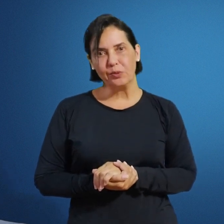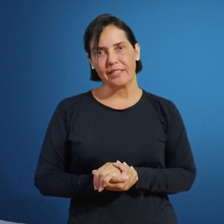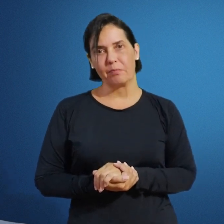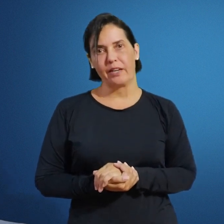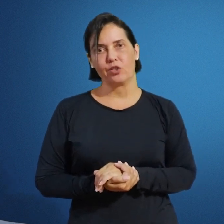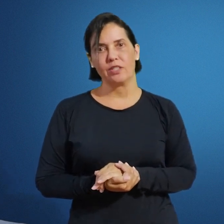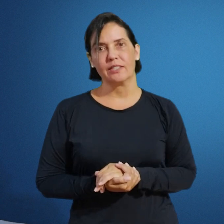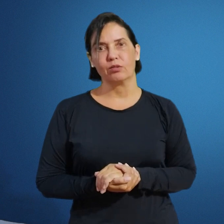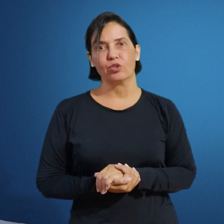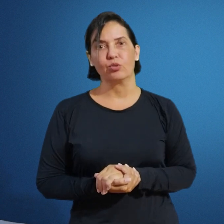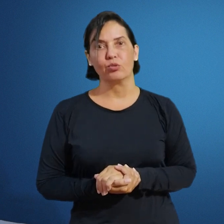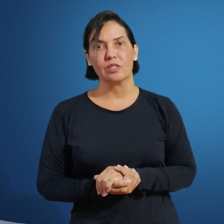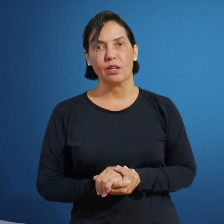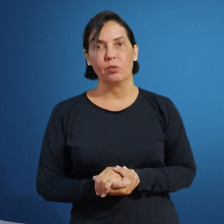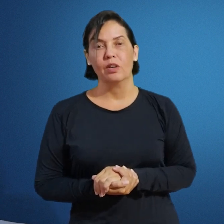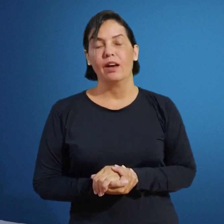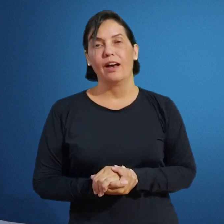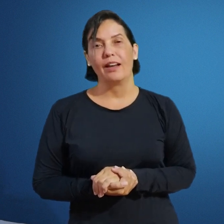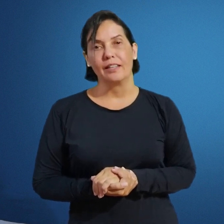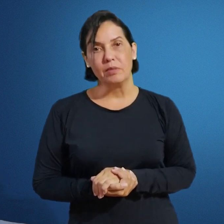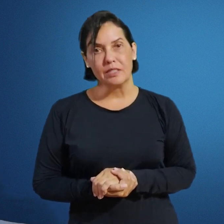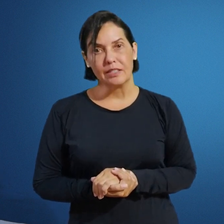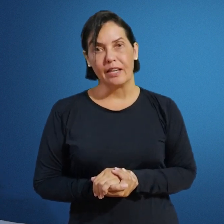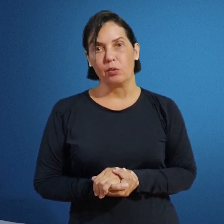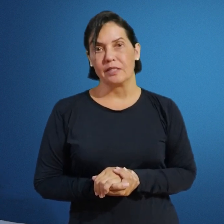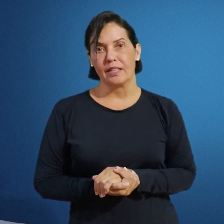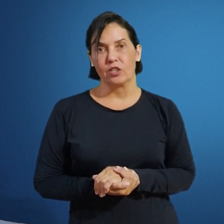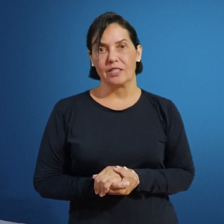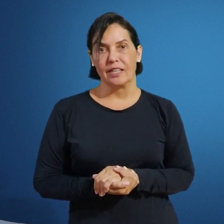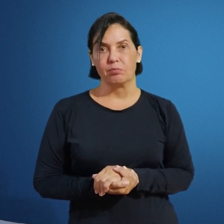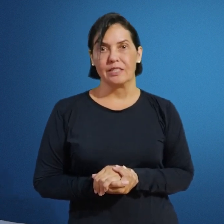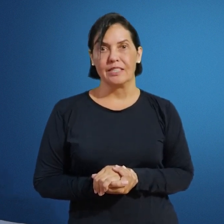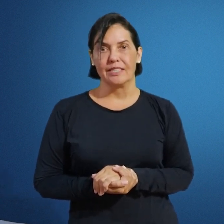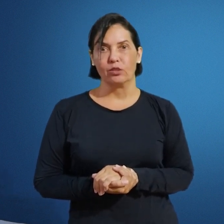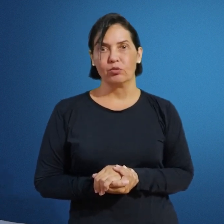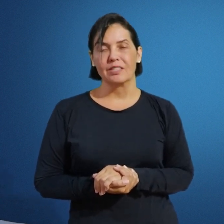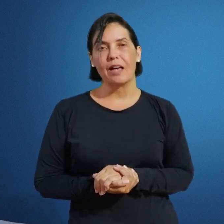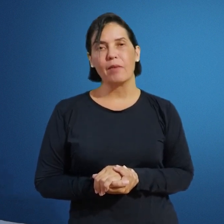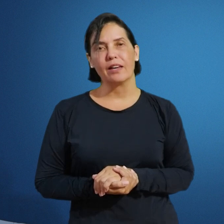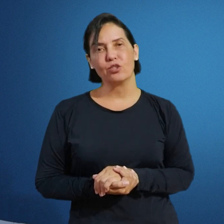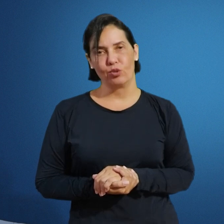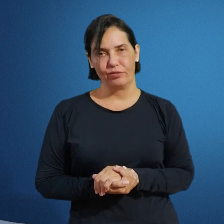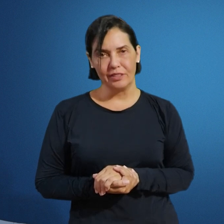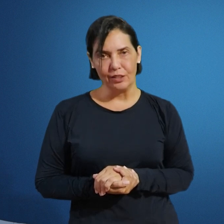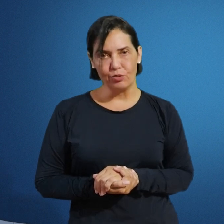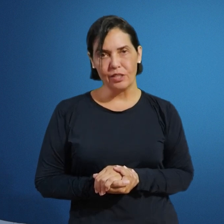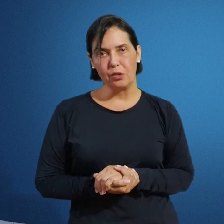nessa parte de ensino de introdução à Libras, Língua Brasileira de Sinais para as Licenciaturas, há mais de nove anos em